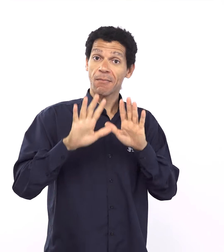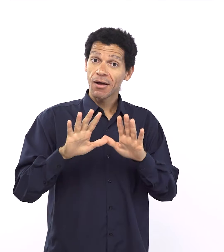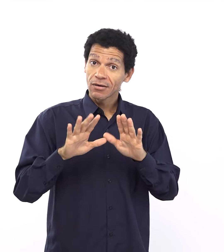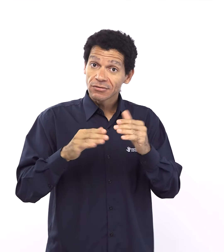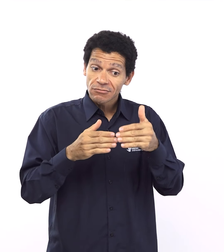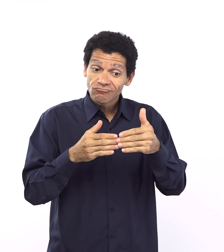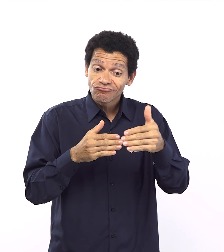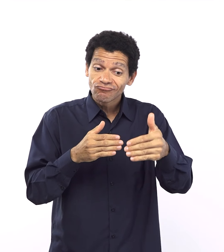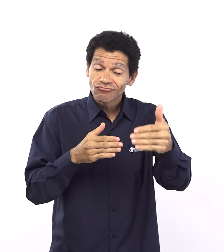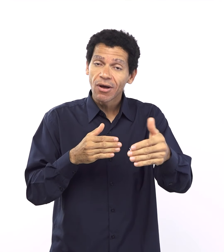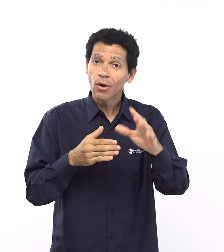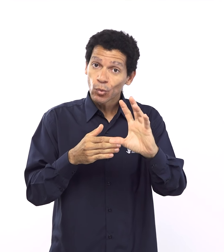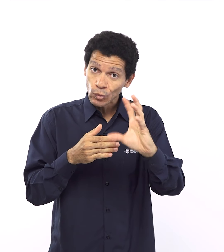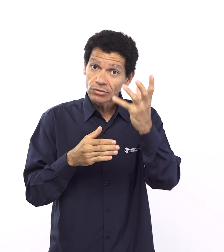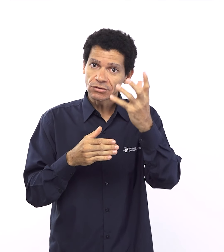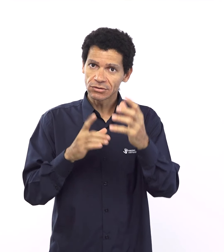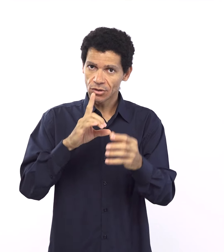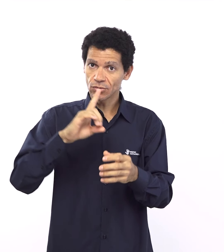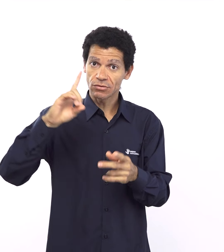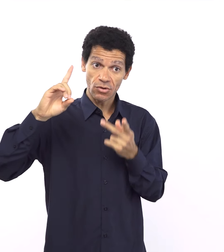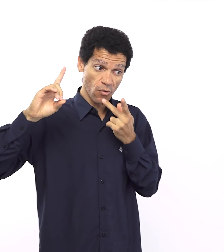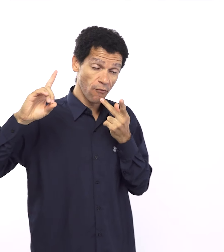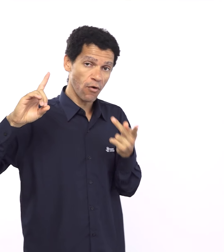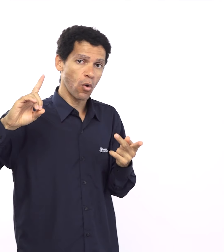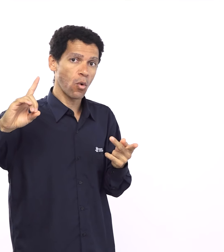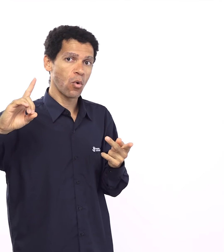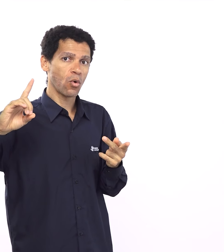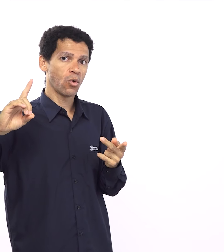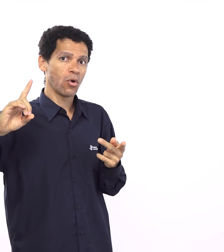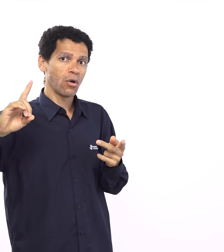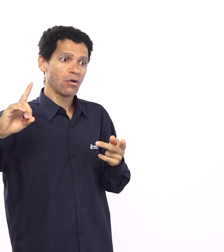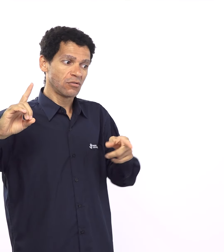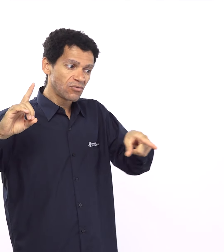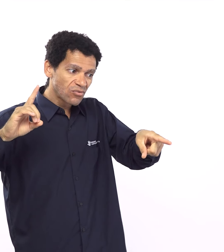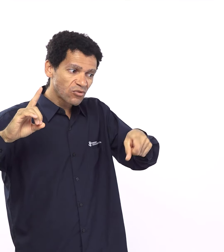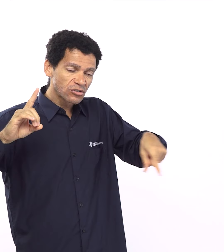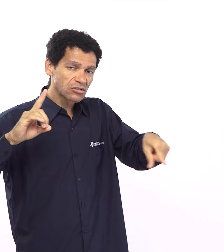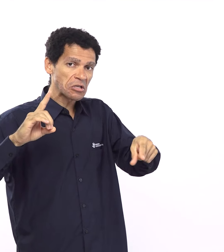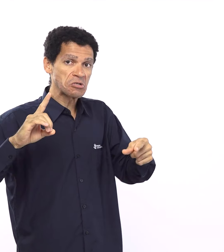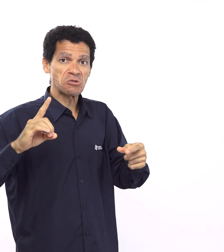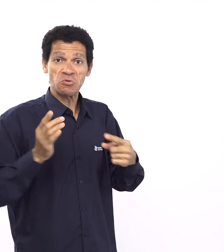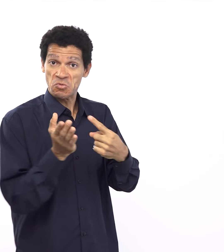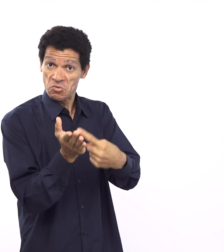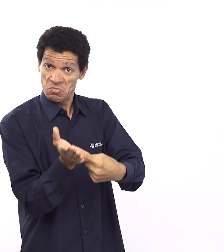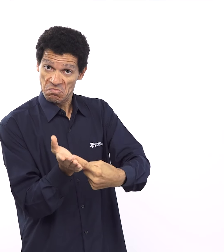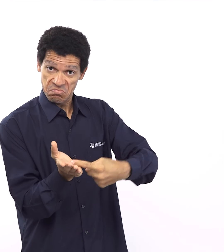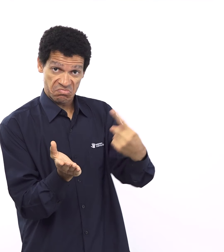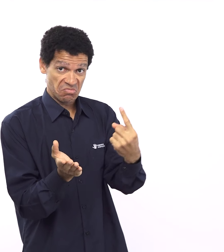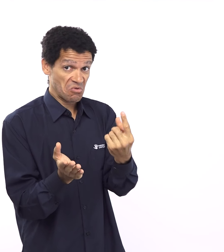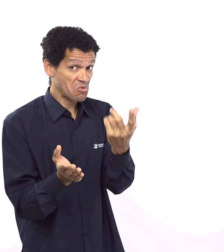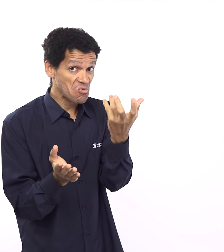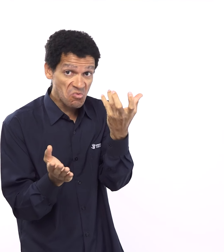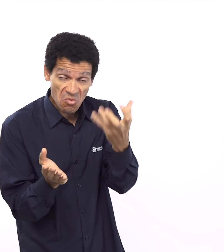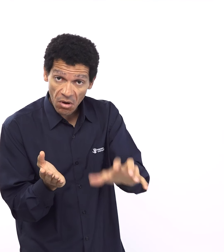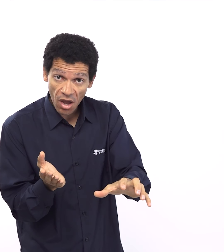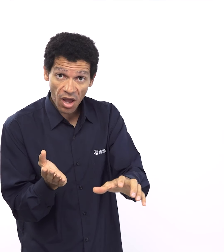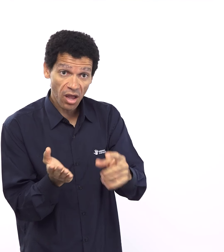existiam como o André comentou lá no início expectativas em relação a essa aliança existem